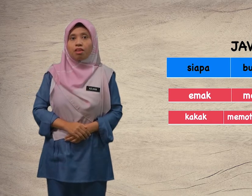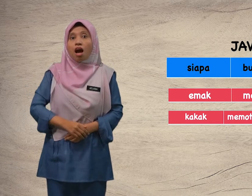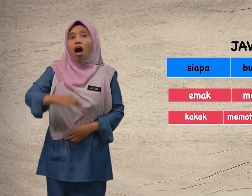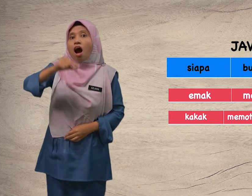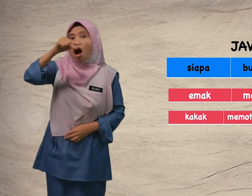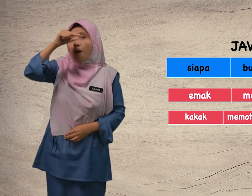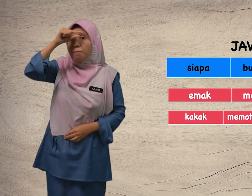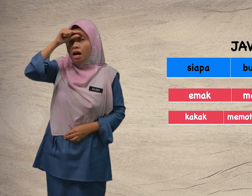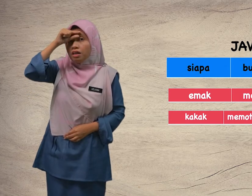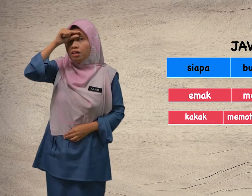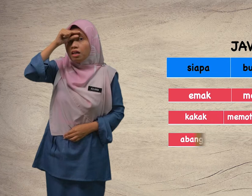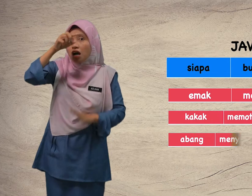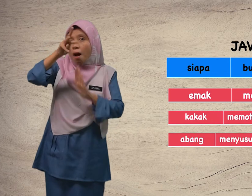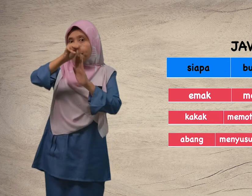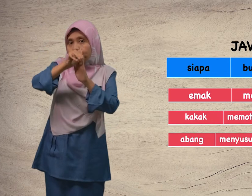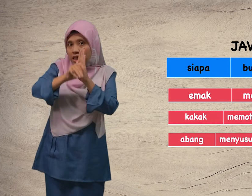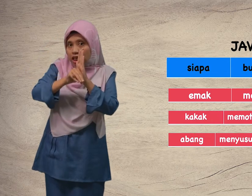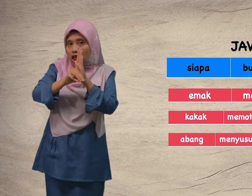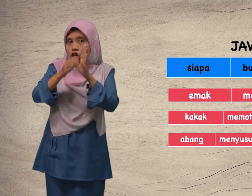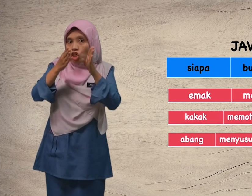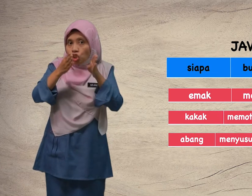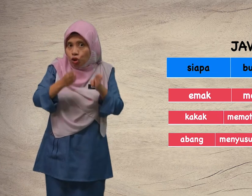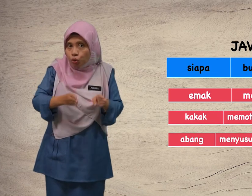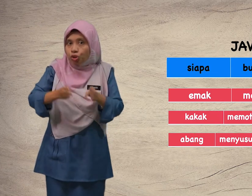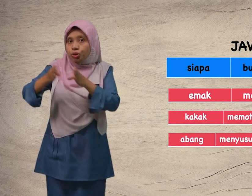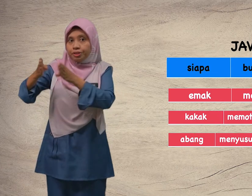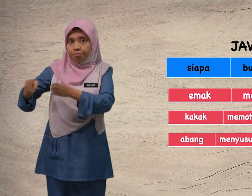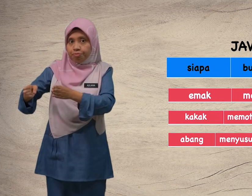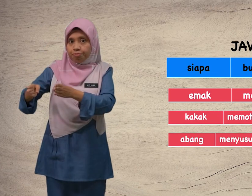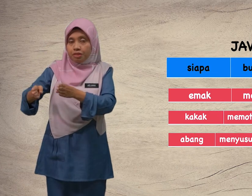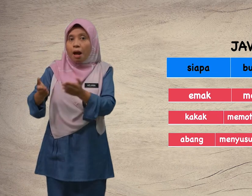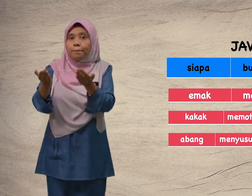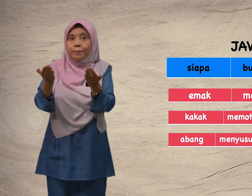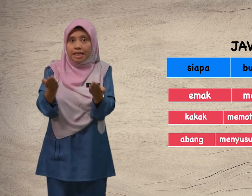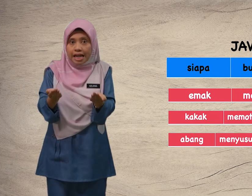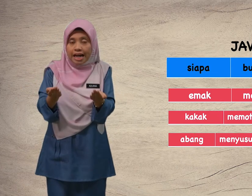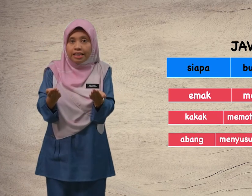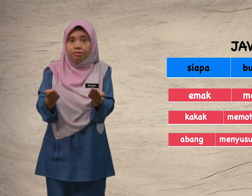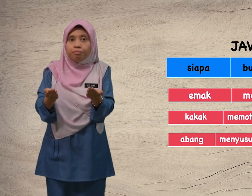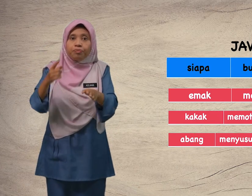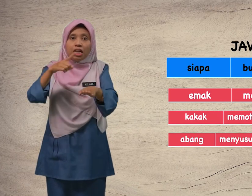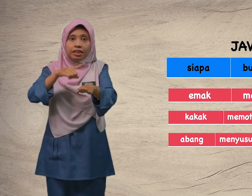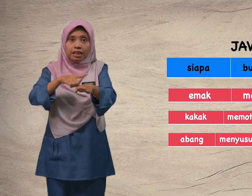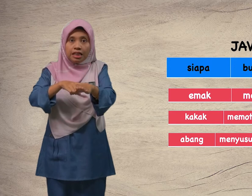abang menyusun pinggan di